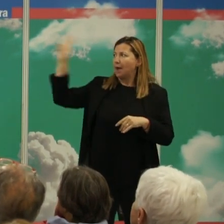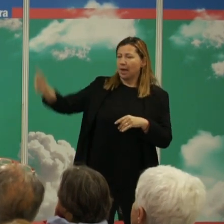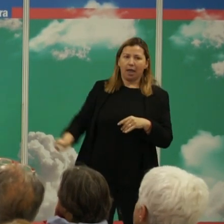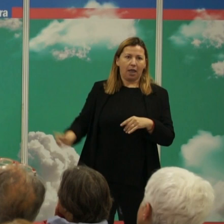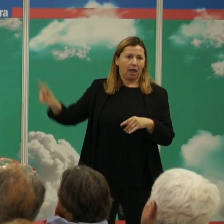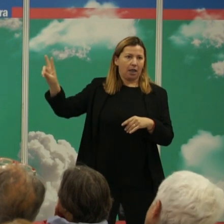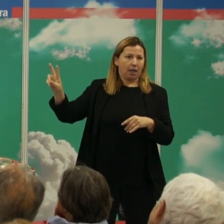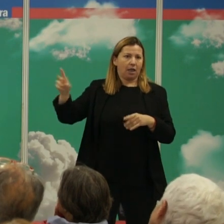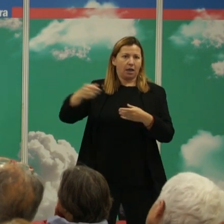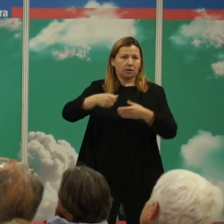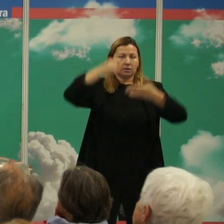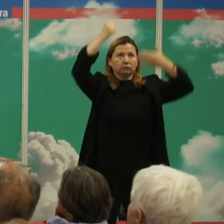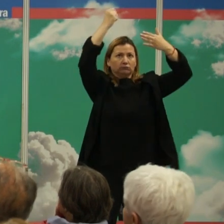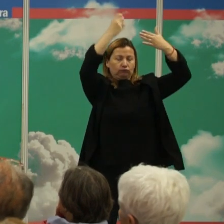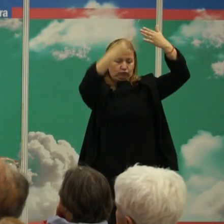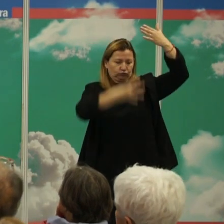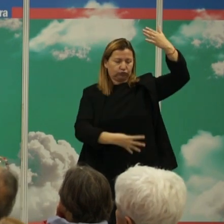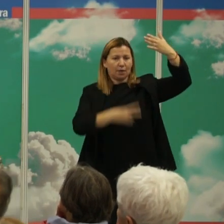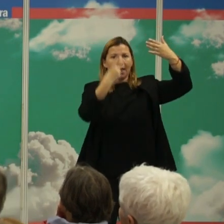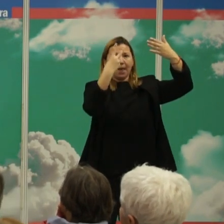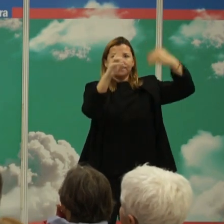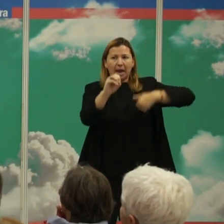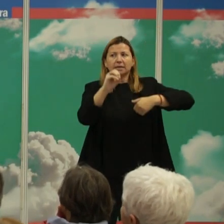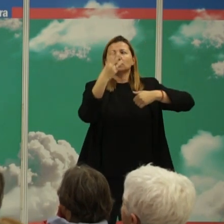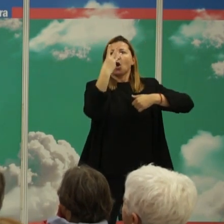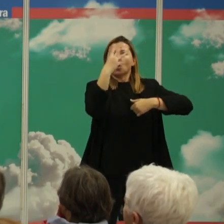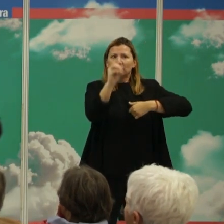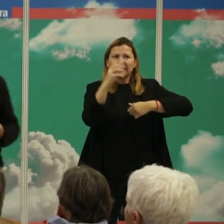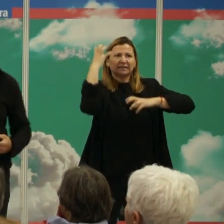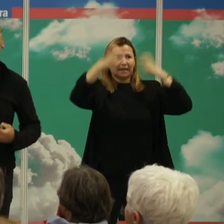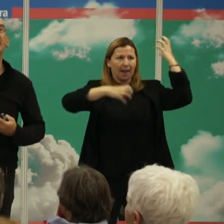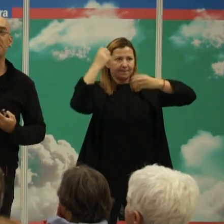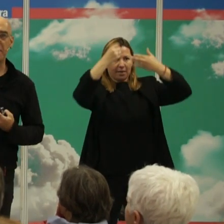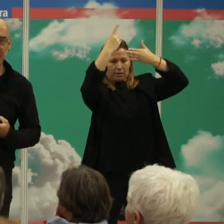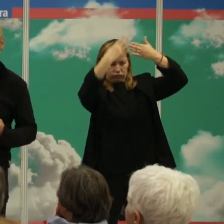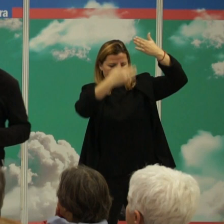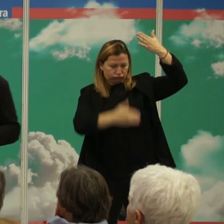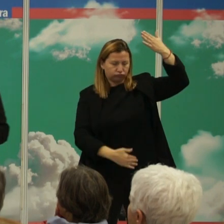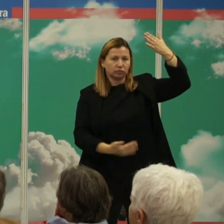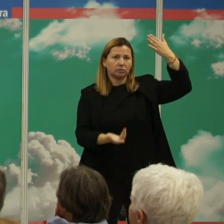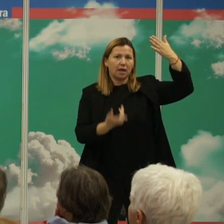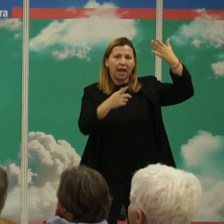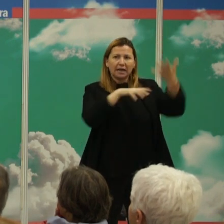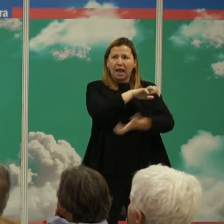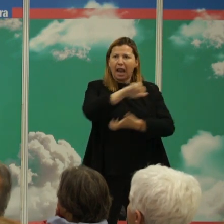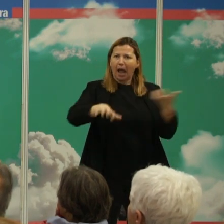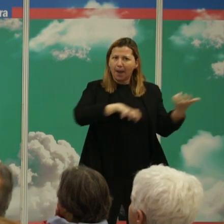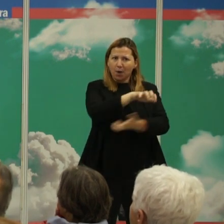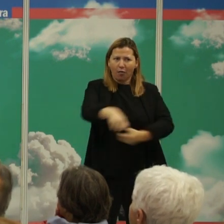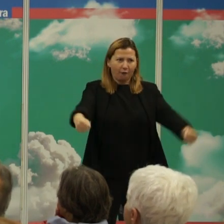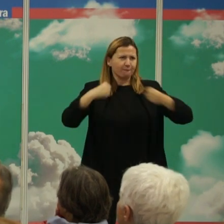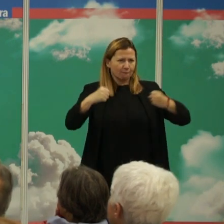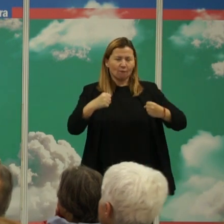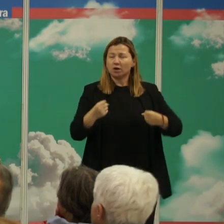10 pero casi 20 el top de 20 o 30 especies donde la violencia es especialmente intensa